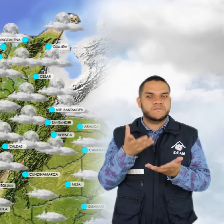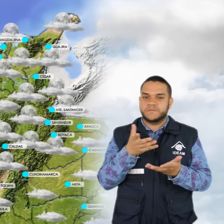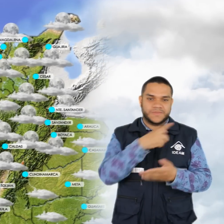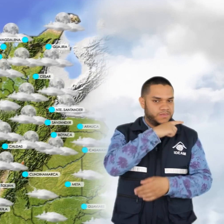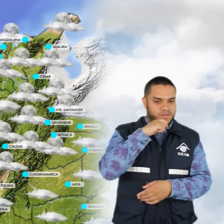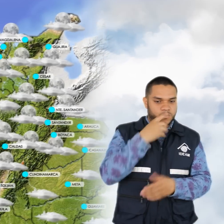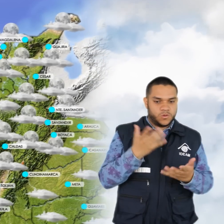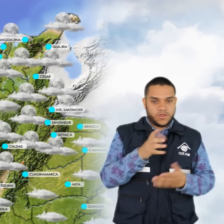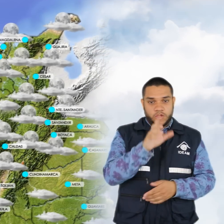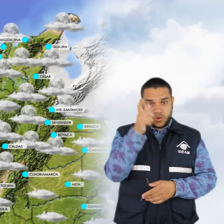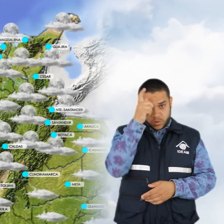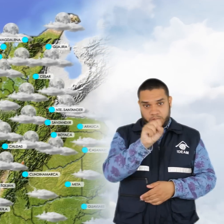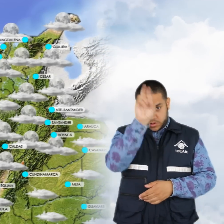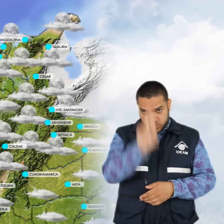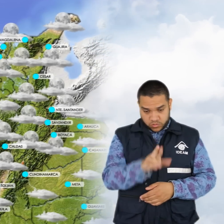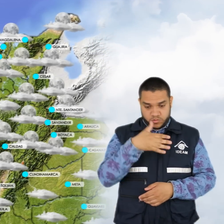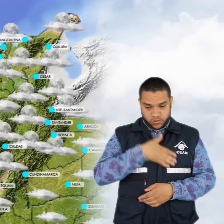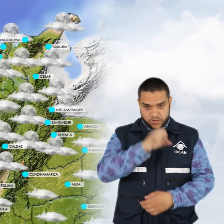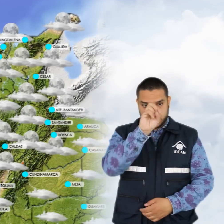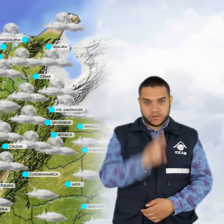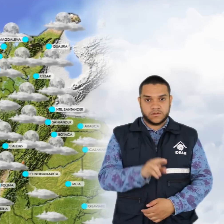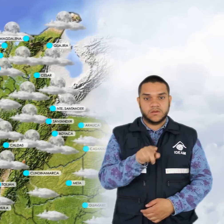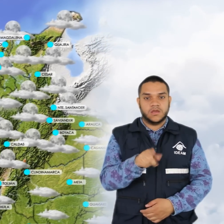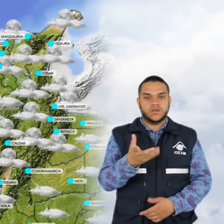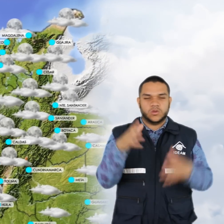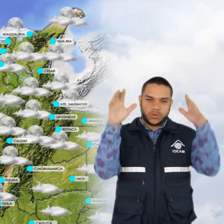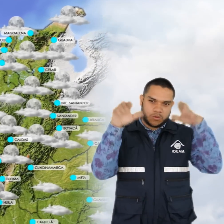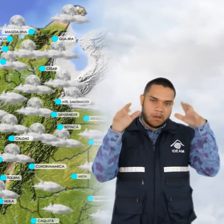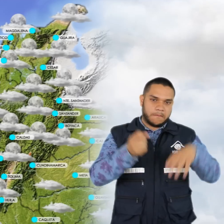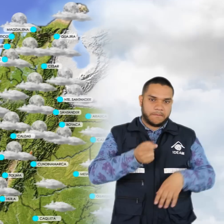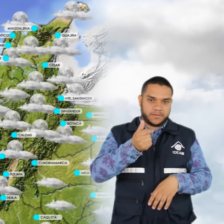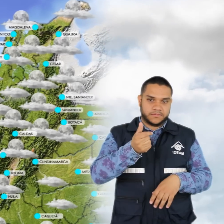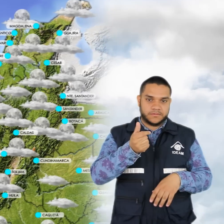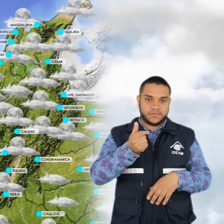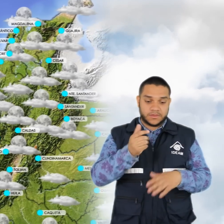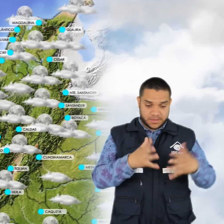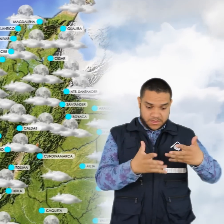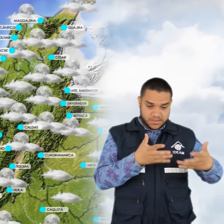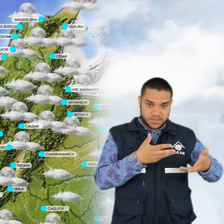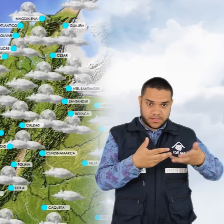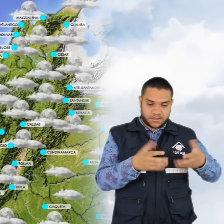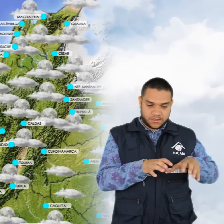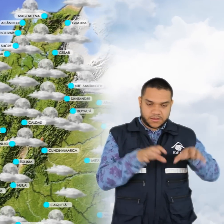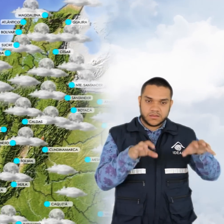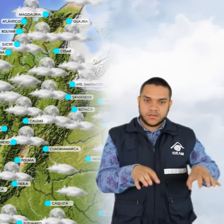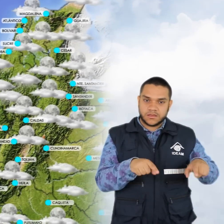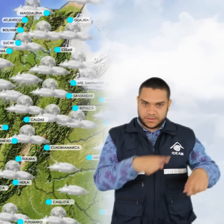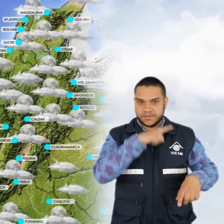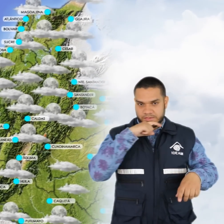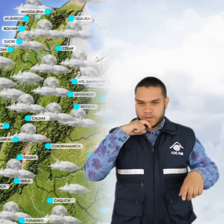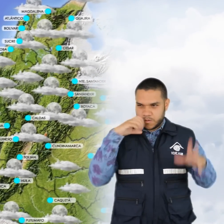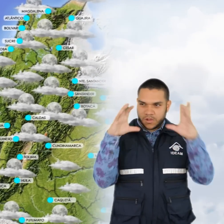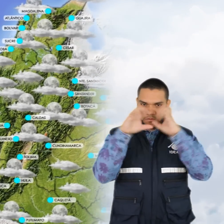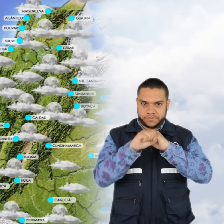algunas zonas del sur de Córdoba y sur de Bolívar, donde se prevén lluvias ligeras. En la isla de San Andrés y Provencia, condiciones secas para esta